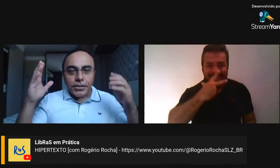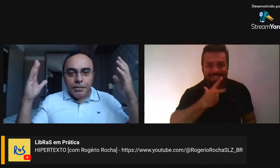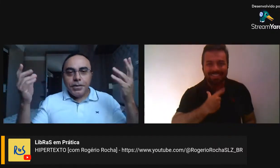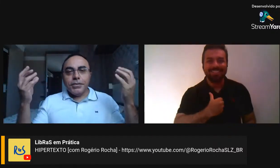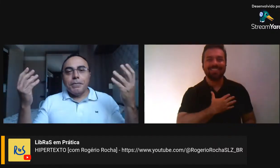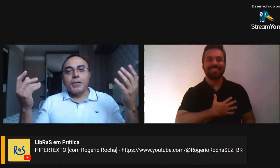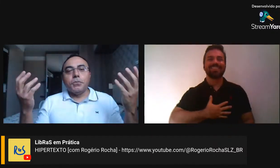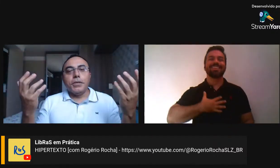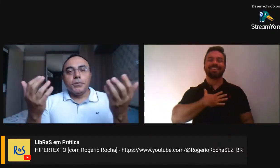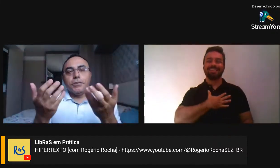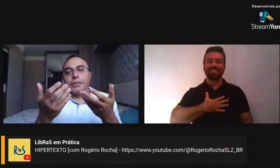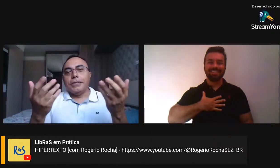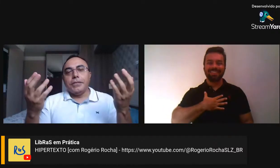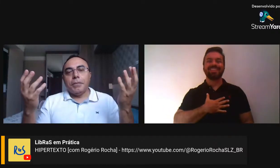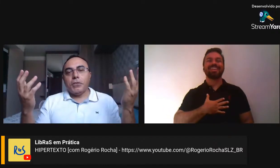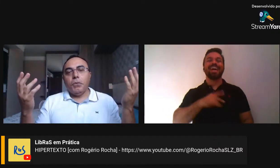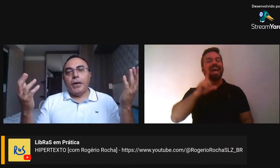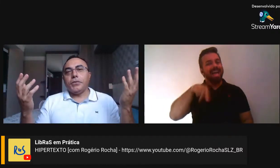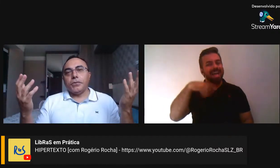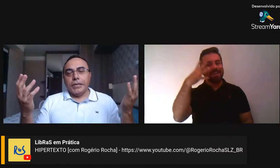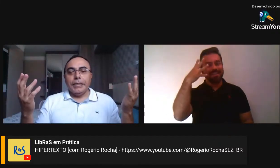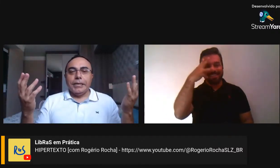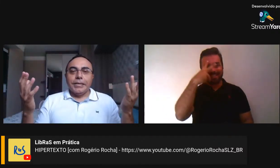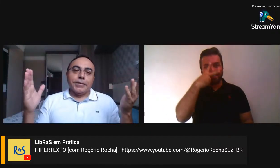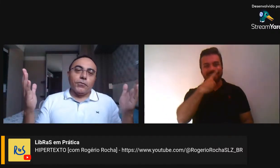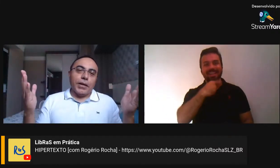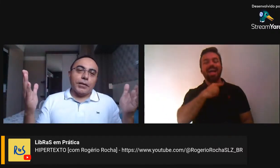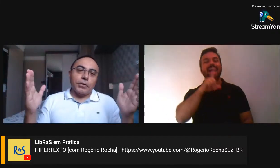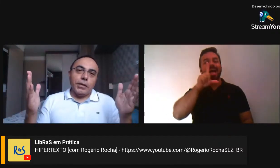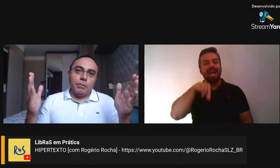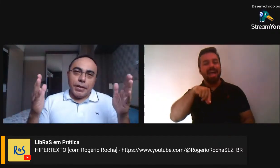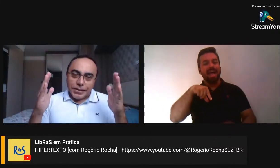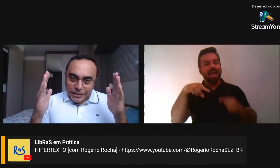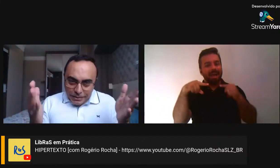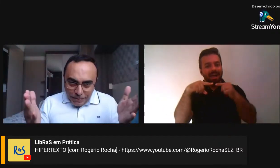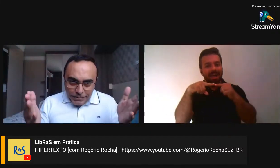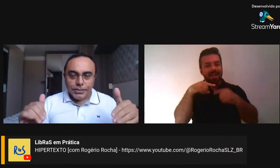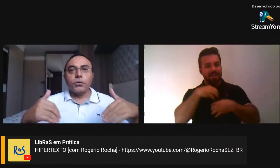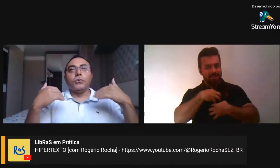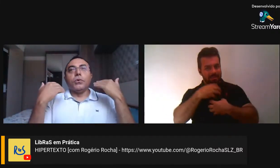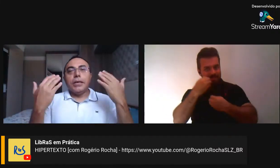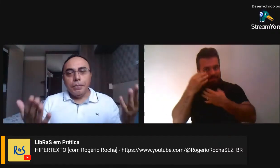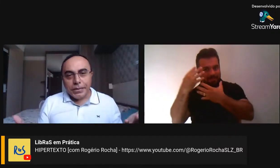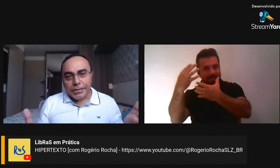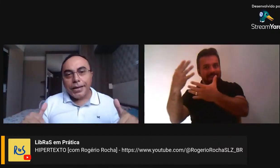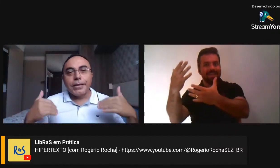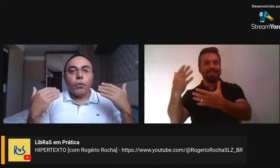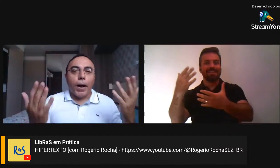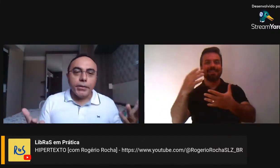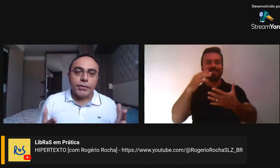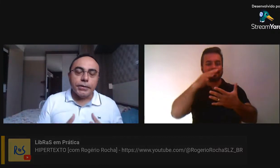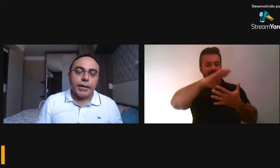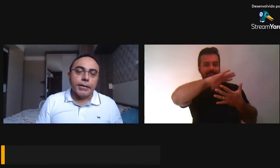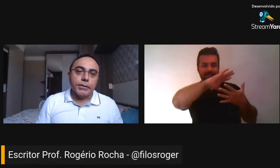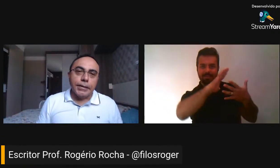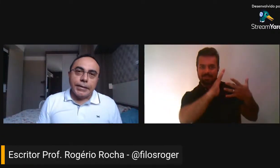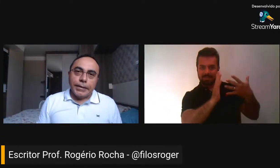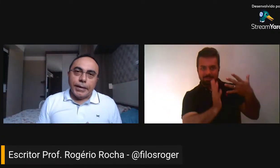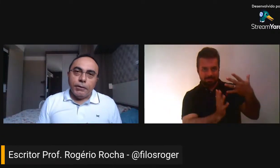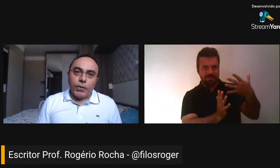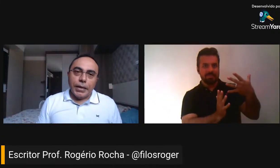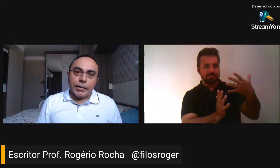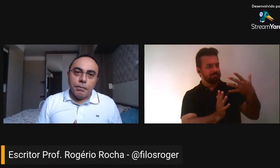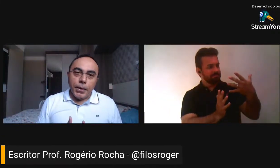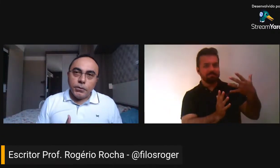isso é mais bonito, isso é mais poético, né, então falar das libras, ou do libras, da linguagem, no caso,